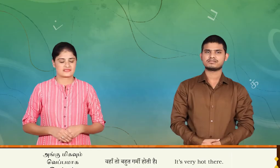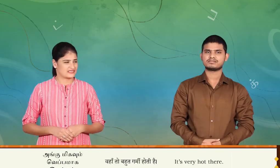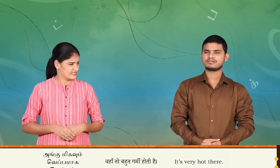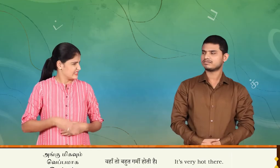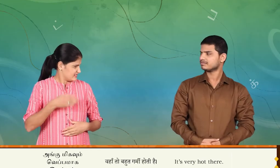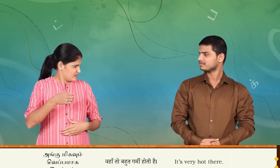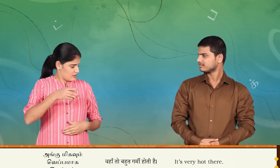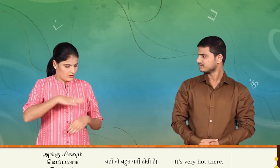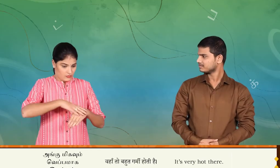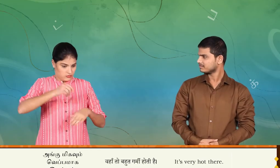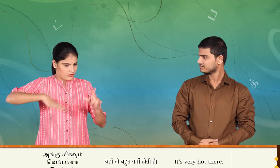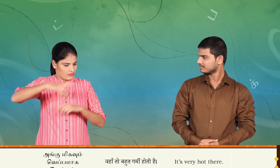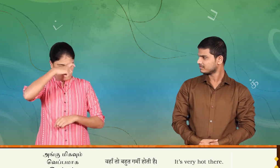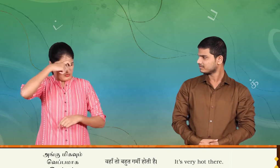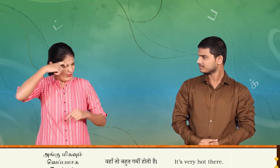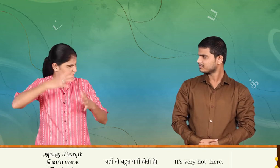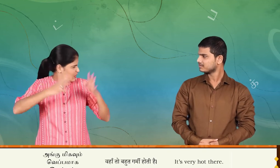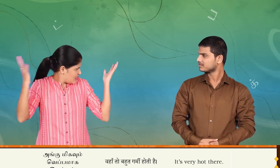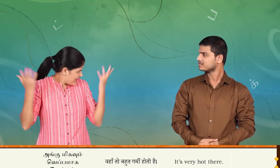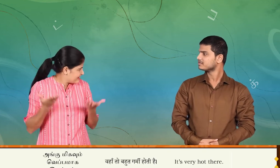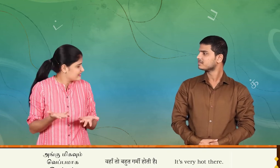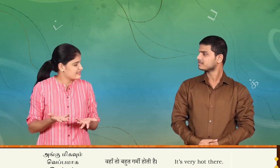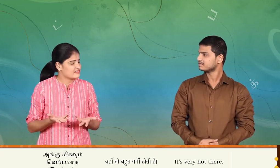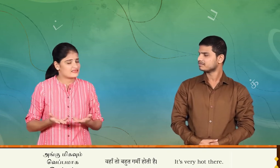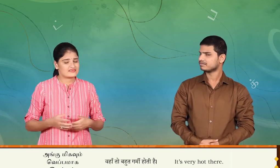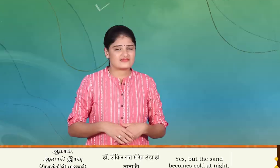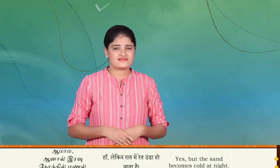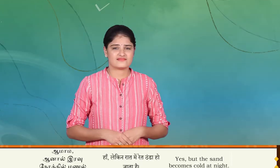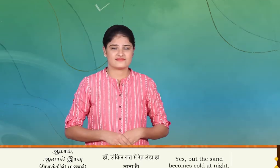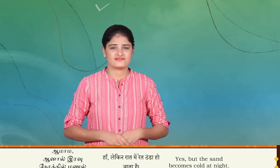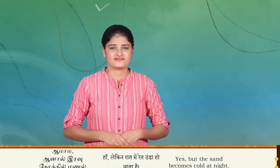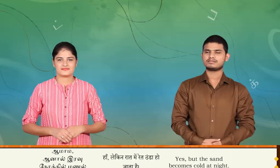அங்க மிகபும் வெப்பமாக இருக்கும்